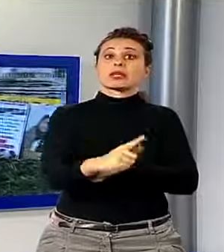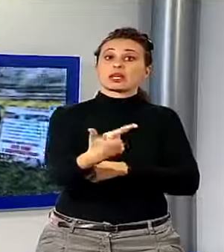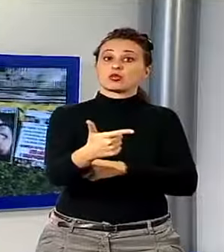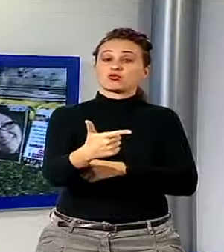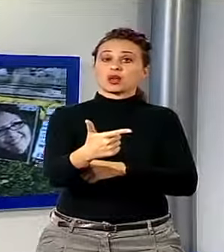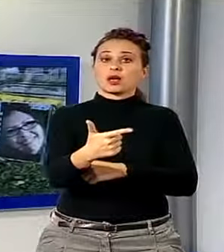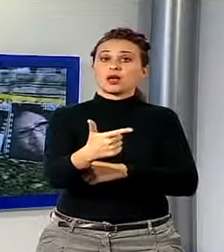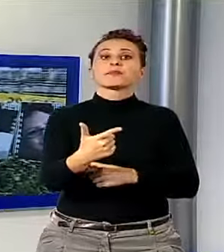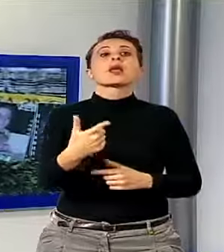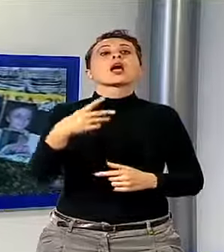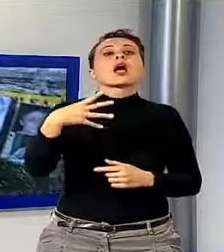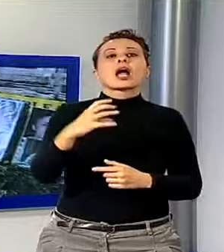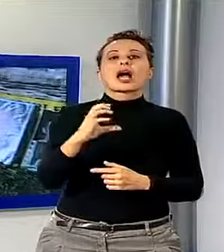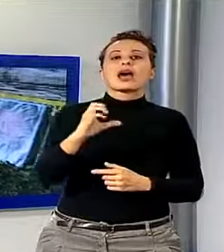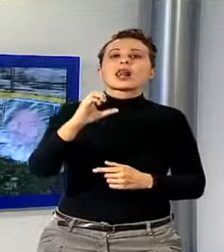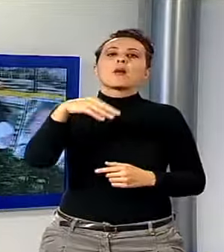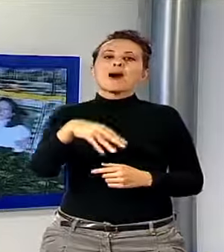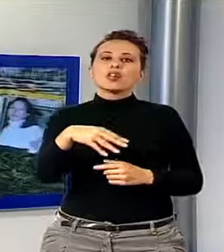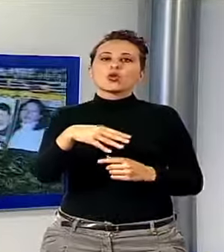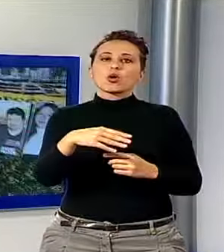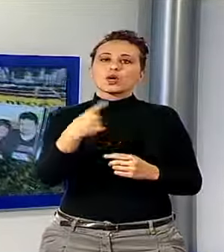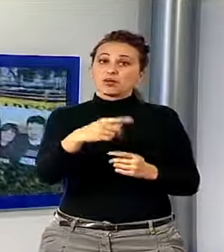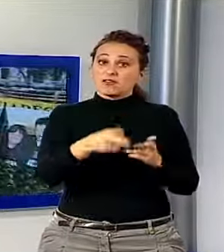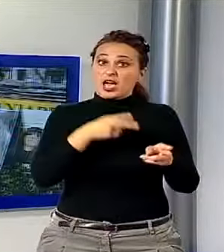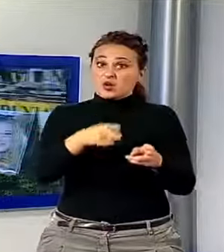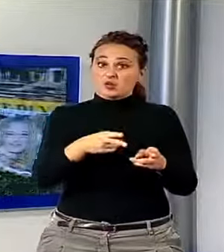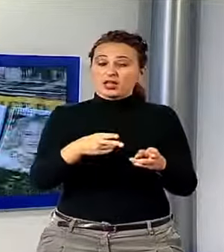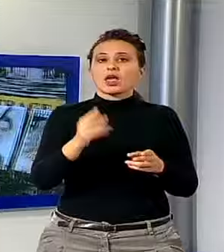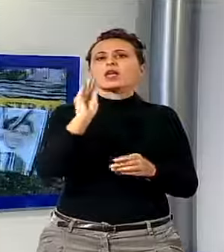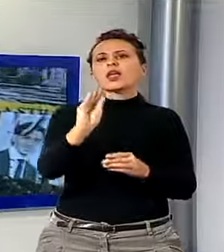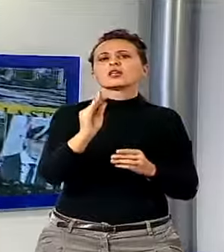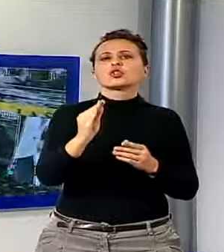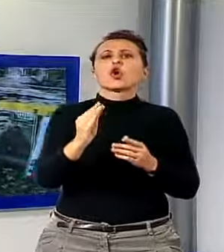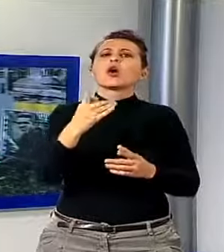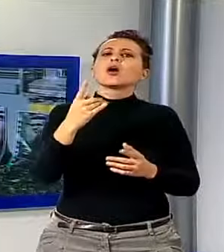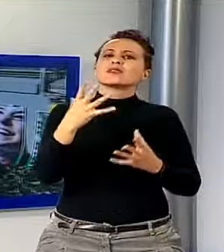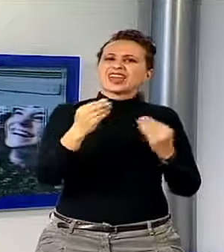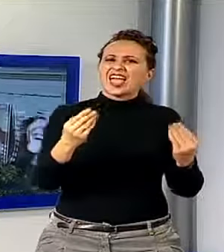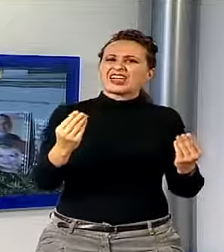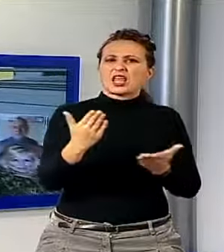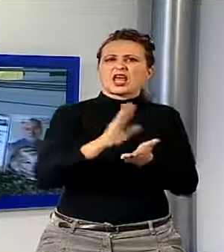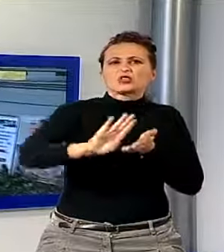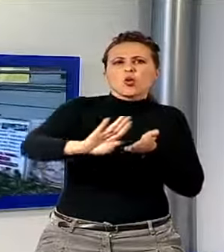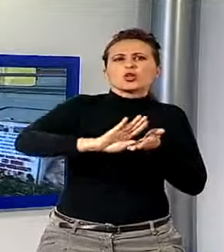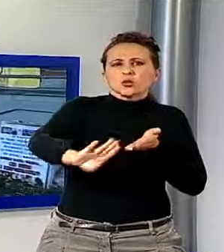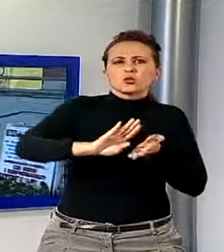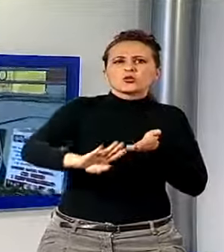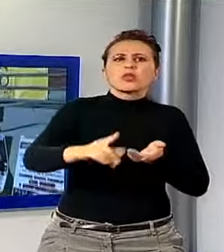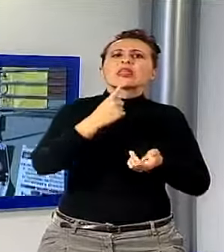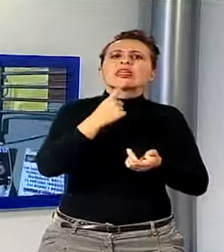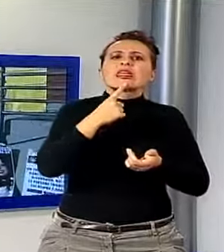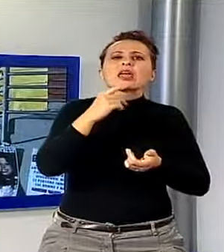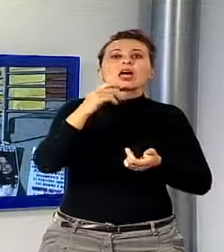italiana, Carla Manduchi, ha chiesto l'esclusione dalle parti civili di vari soggetti, tra cui anche Regione Toscana e provincia di Lucca.